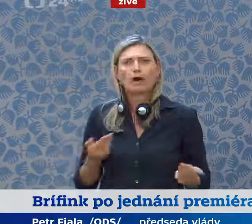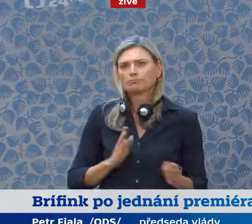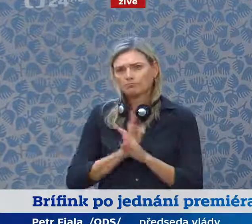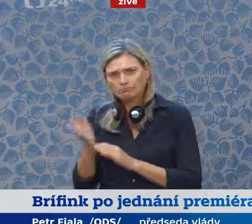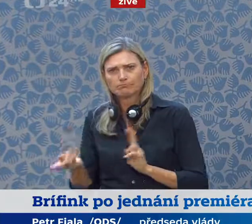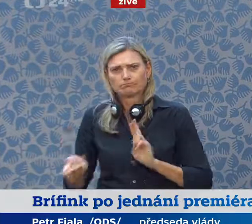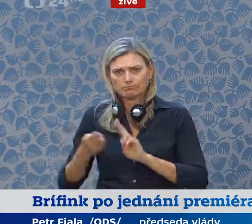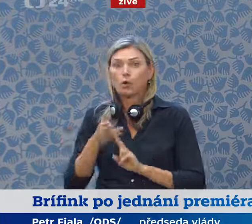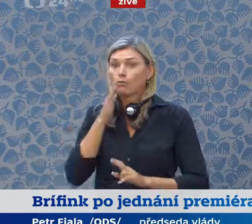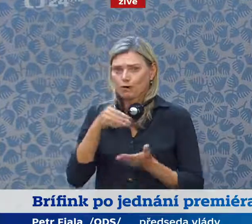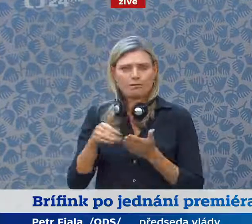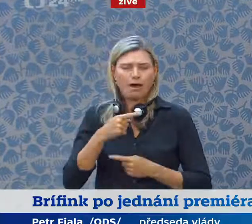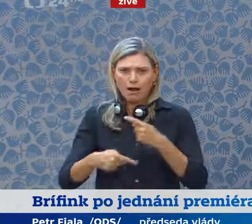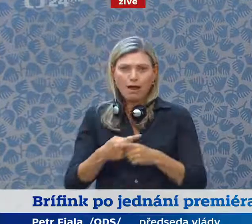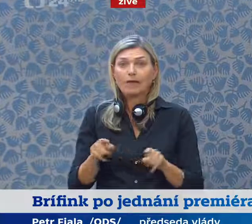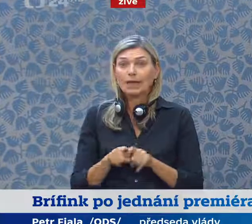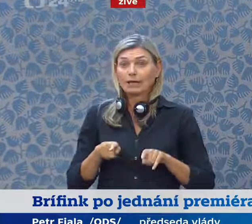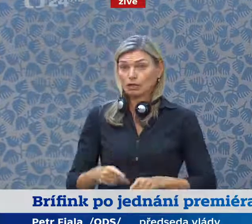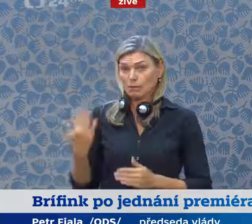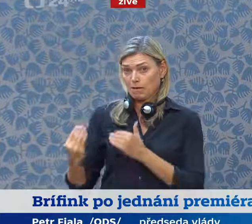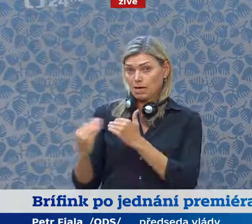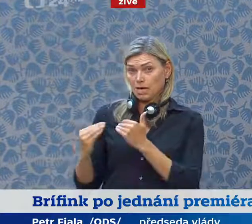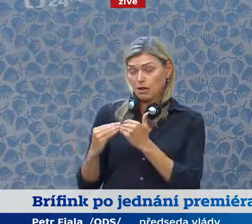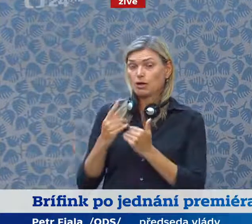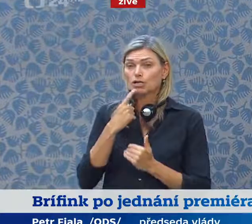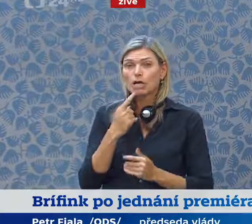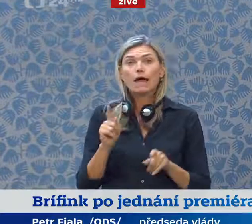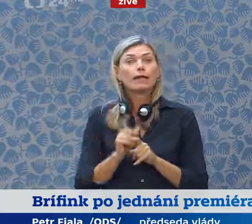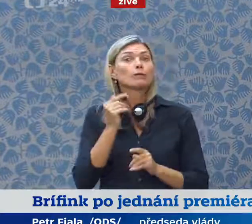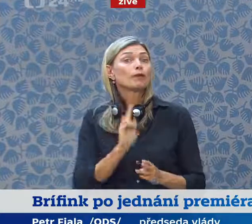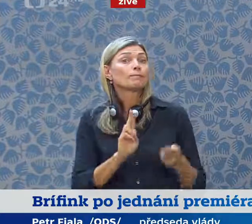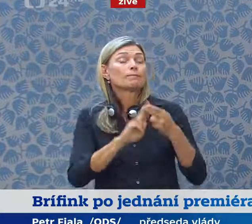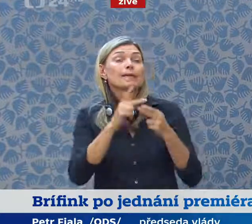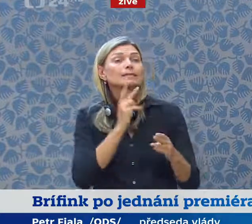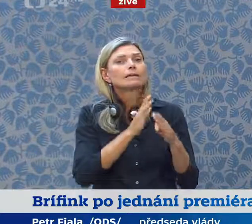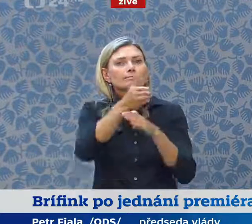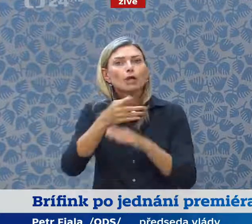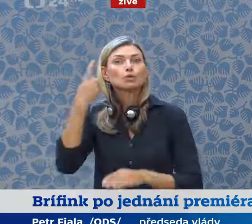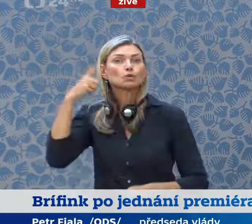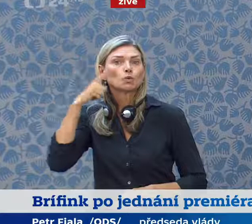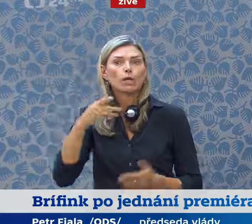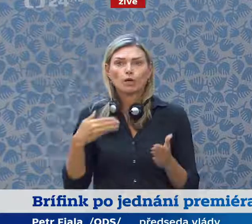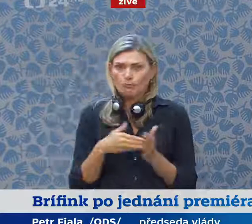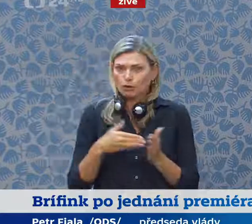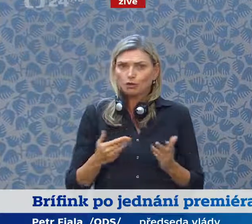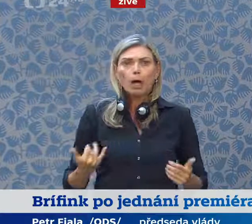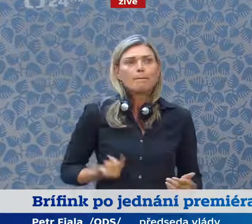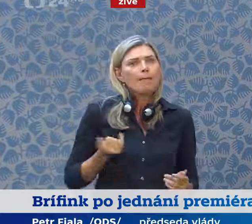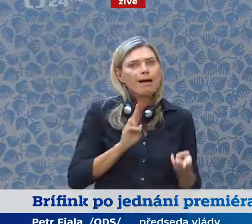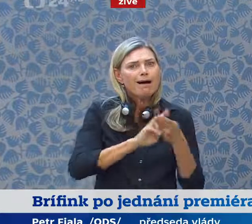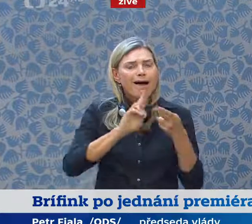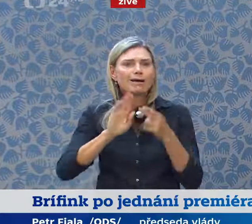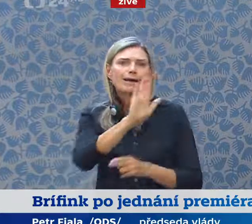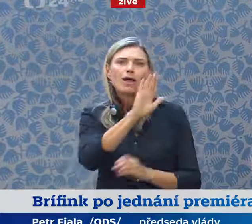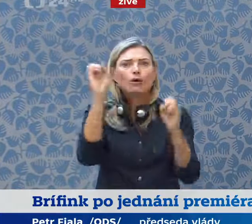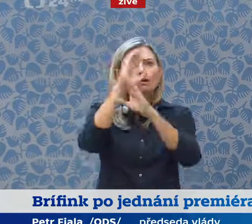byl informován, že paní předsedkyně bude také diskutovat ze studenty, což si myslím, že je taky důležité bavit se o budoucnosti